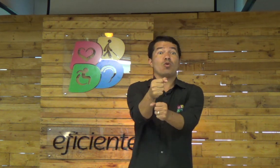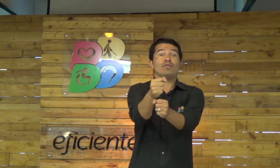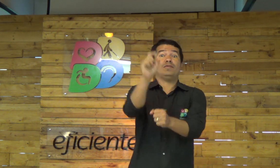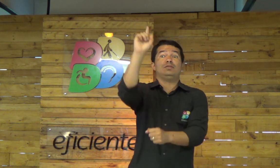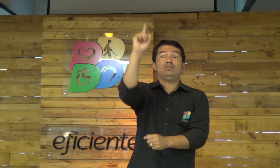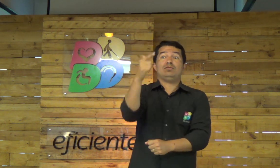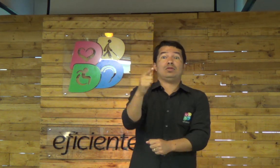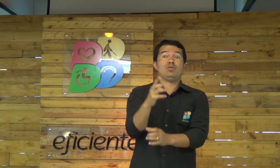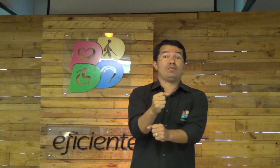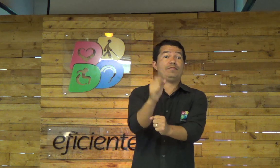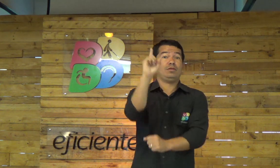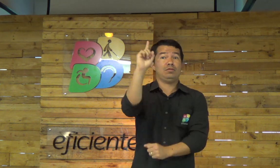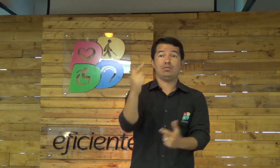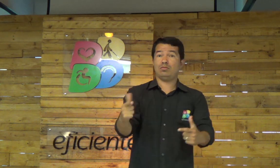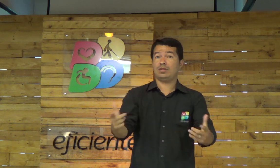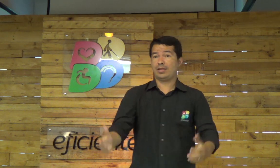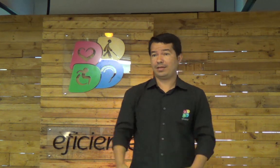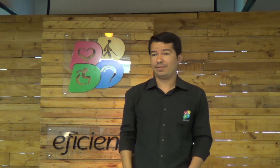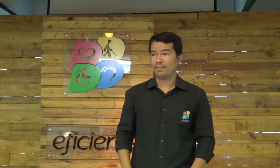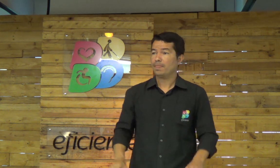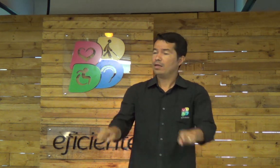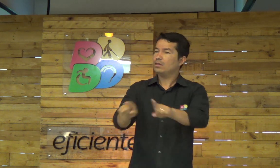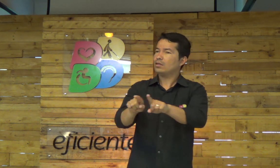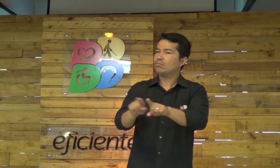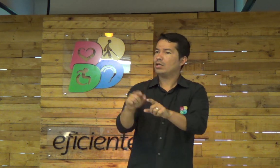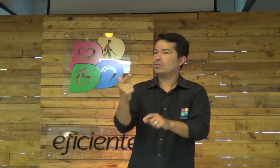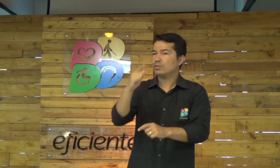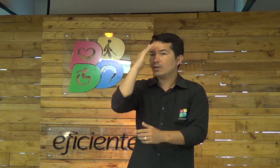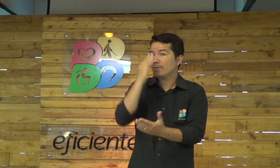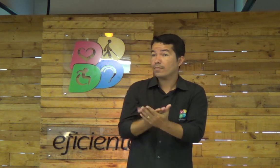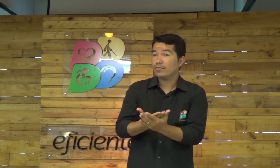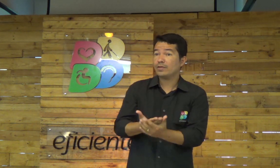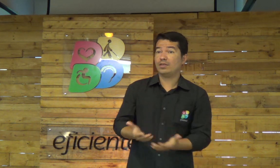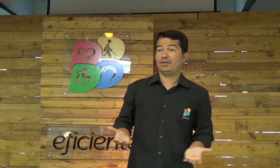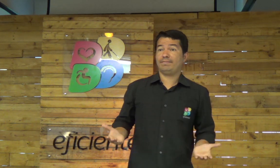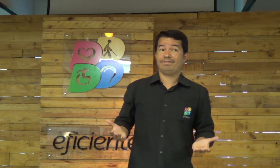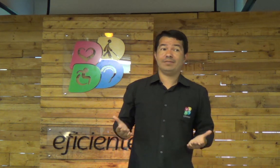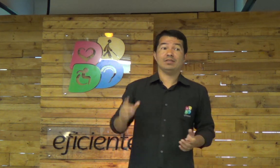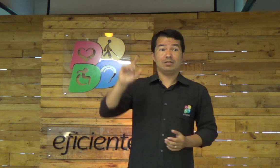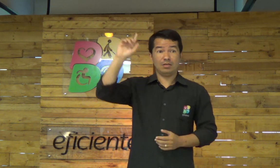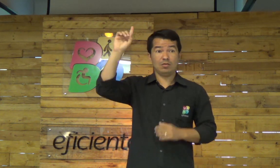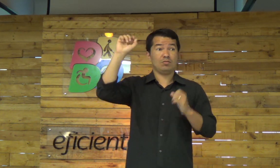acreditavam nisso. Eles não tinham confiança em Deus. Também, as pessoas não